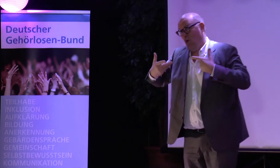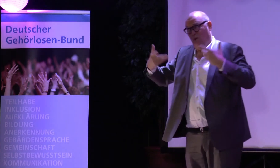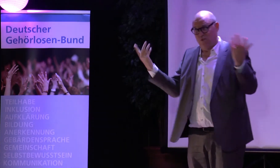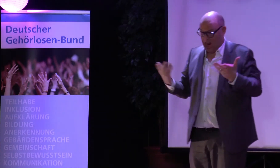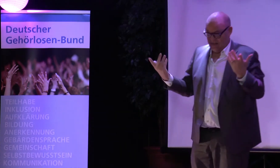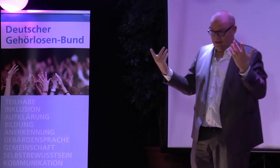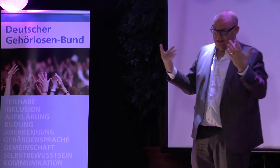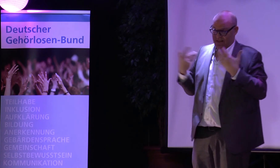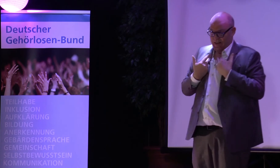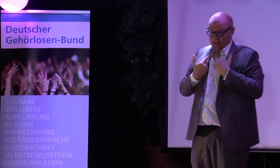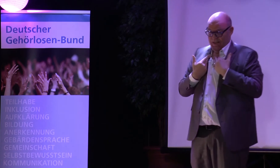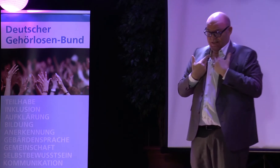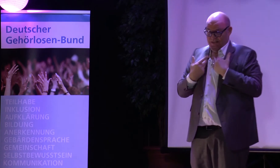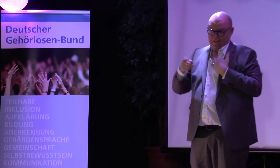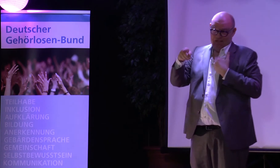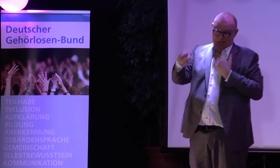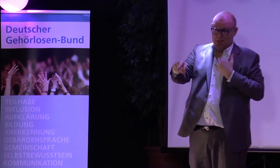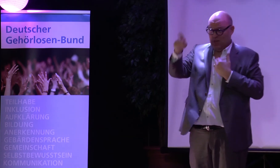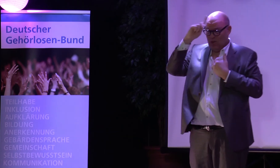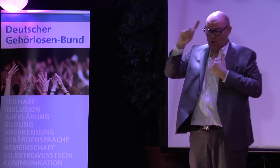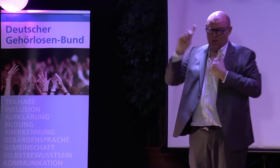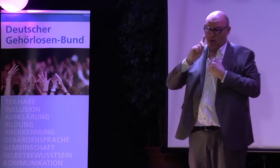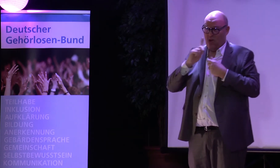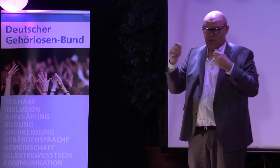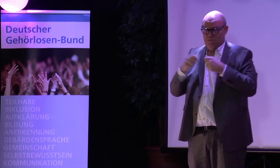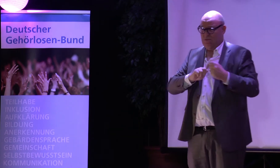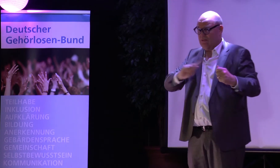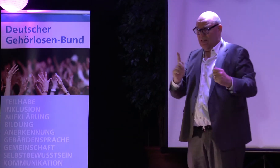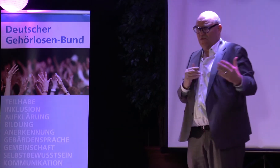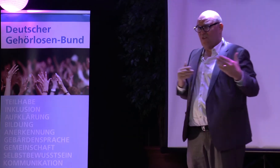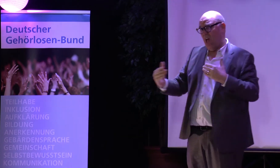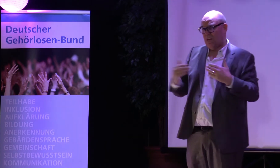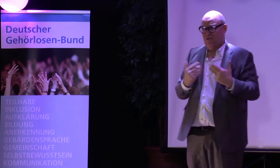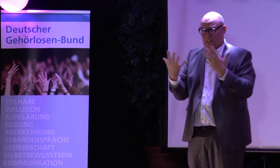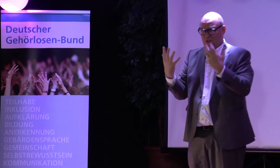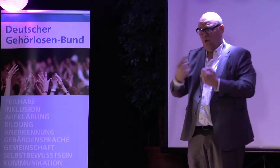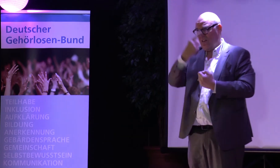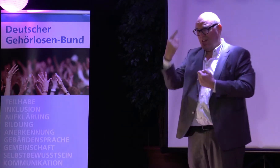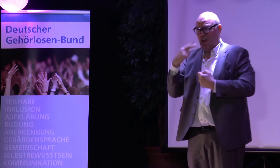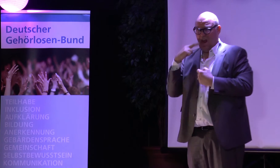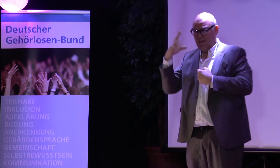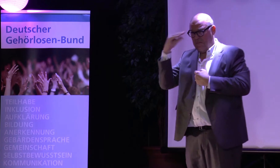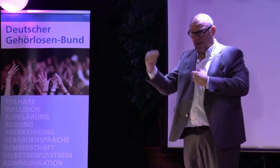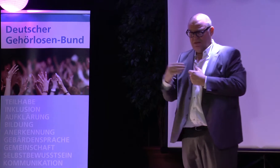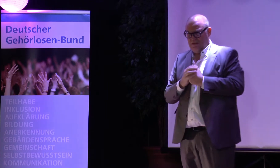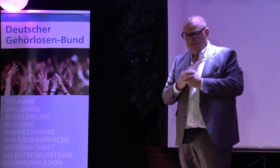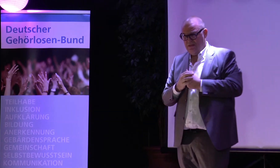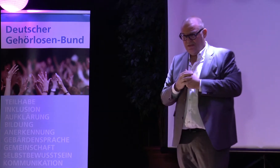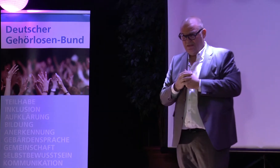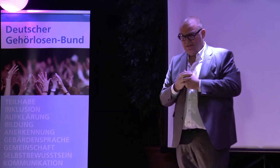Und von der deutschen Gesellschaft freue ich mich auch sehr, dass der Deutsche Gehörnissenbund, dass du dich nicht